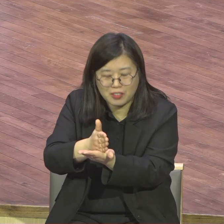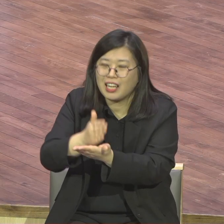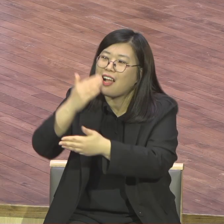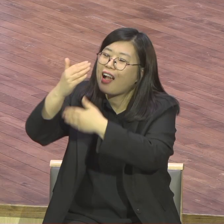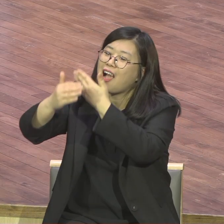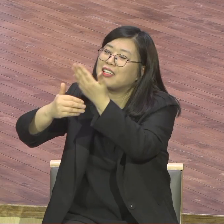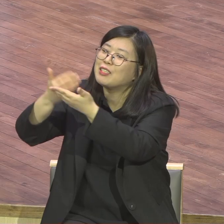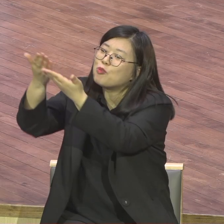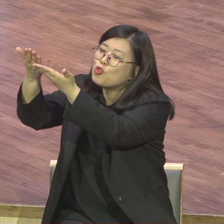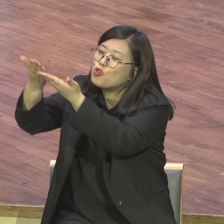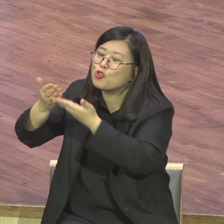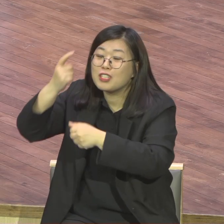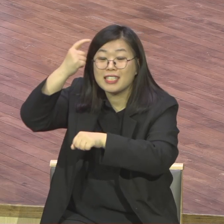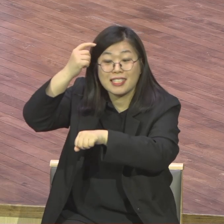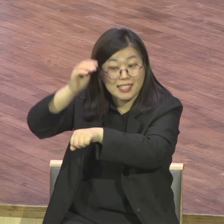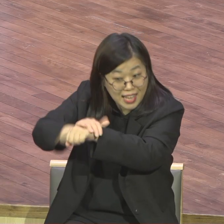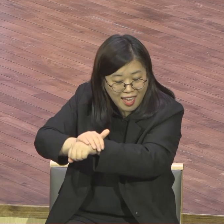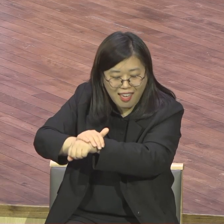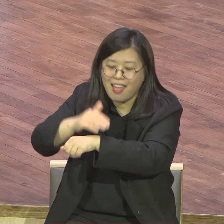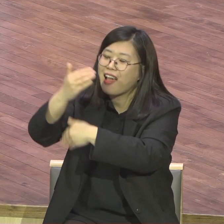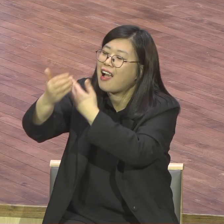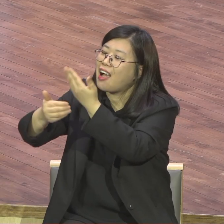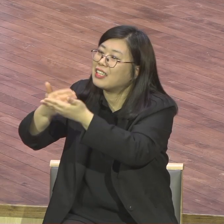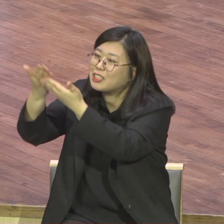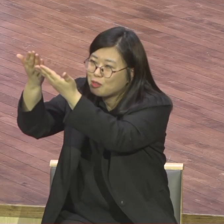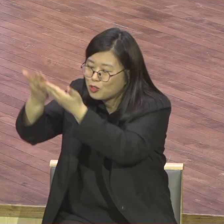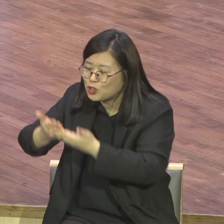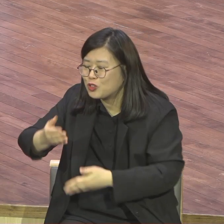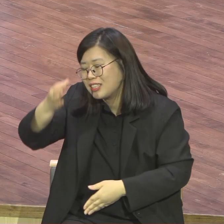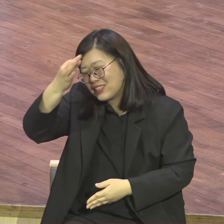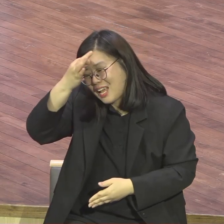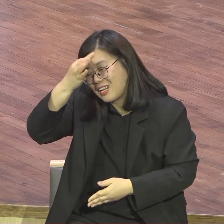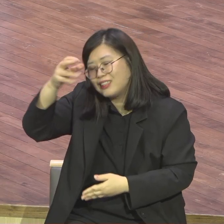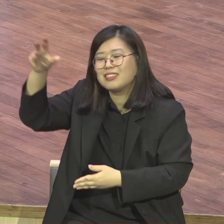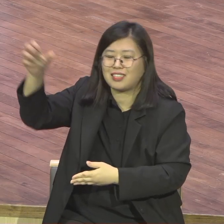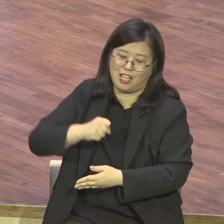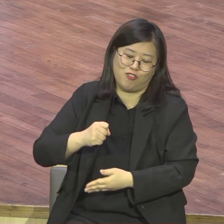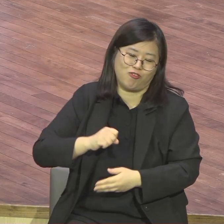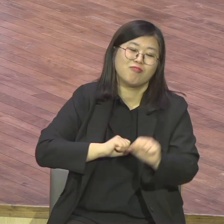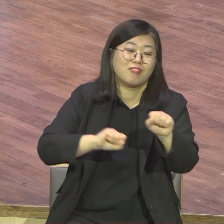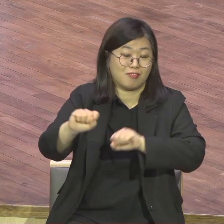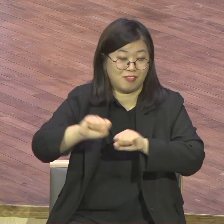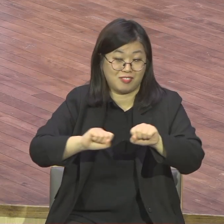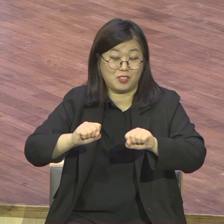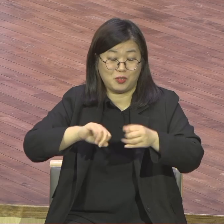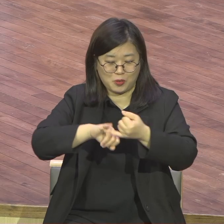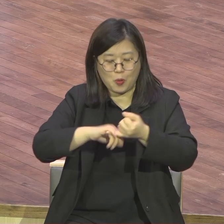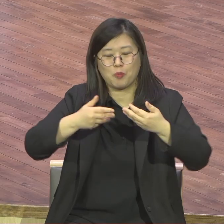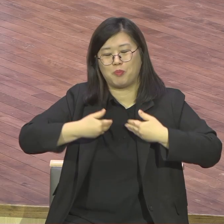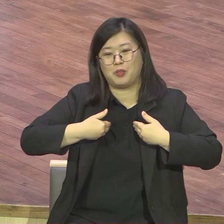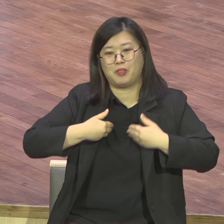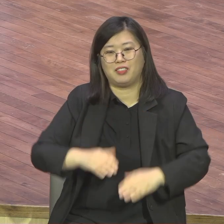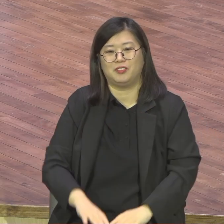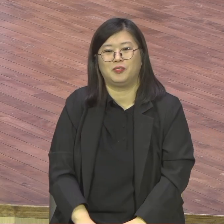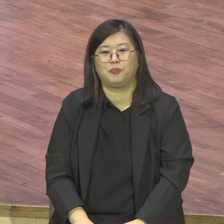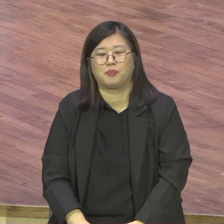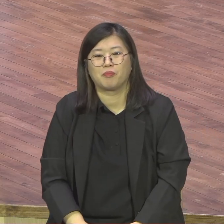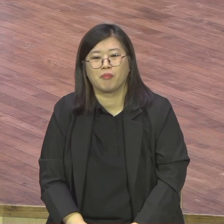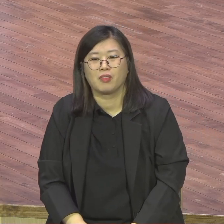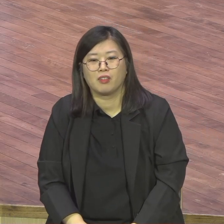나는 늘 이야기하잖아요 직분 맡으면 3일 금식한다고 그때는 복을 몰라가 이거 뭐 무능하지 이거 뭐 내가 능력도